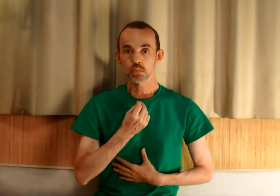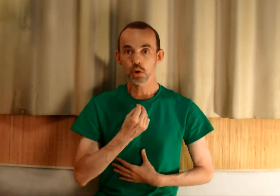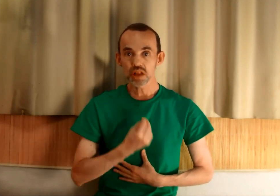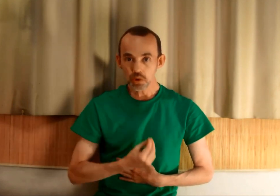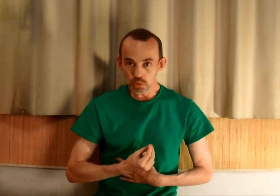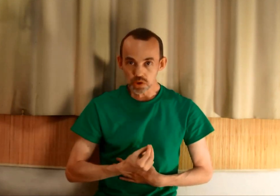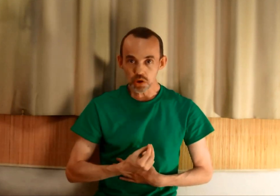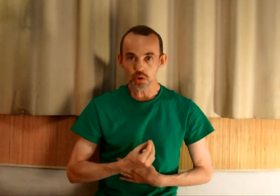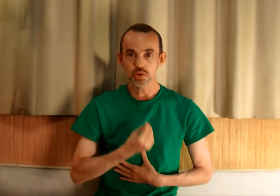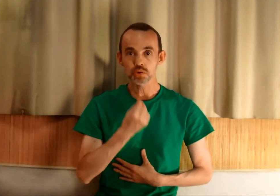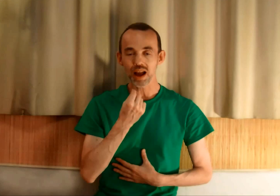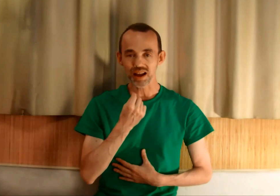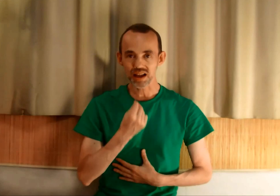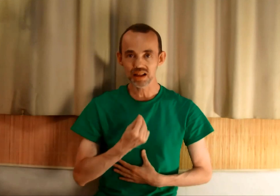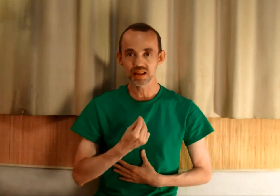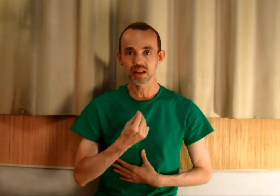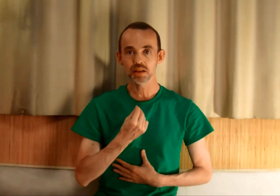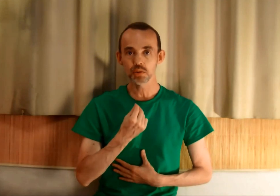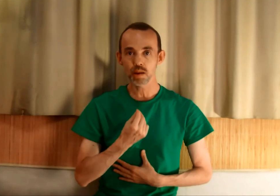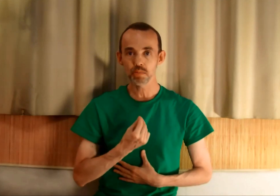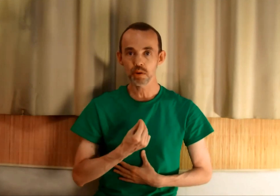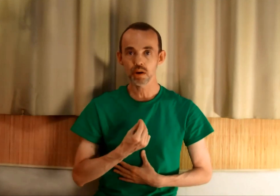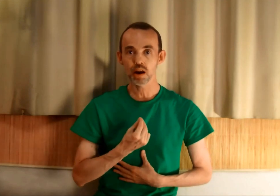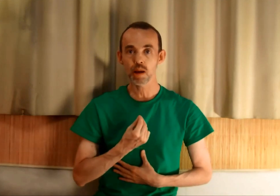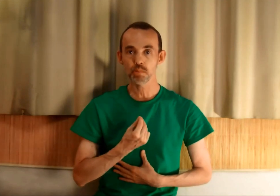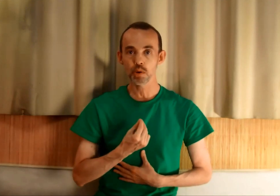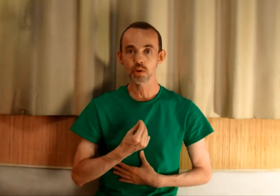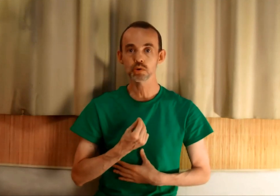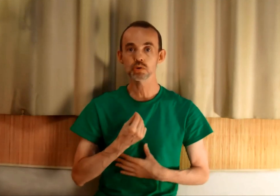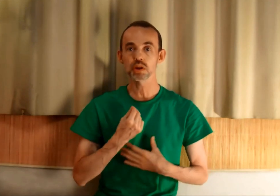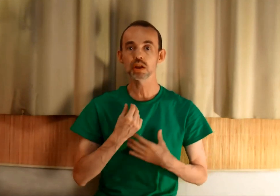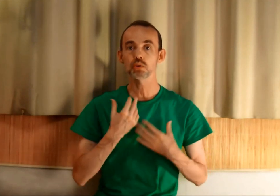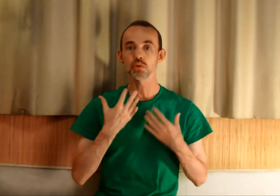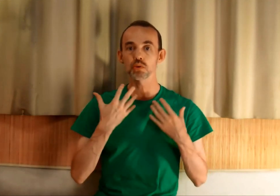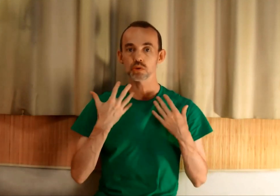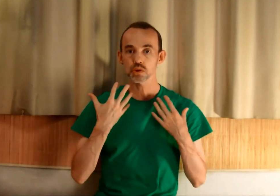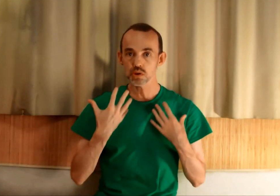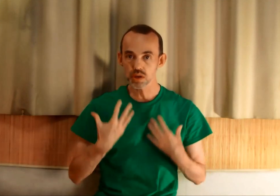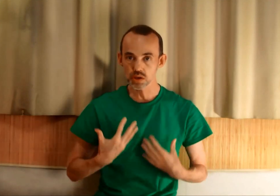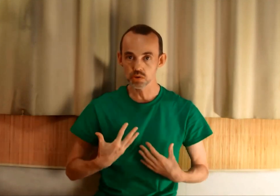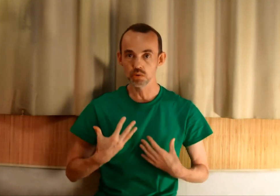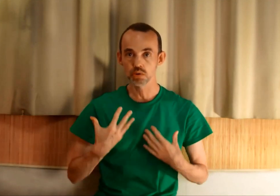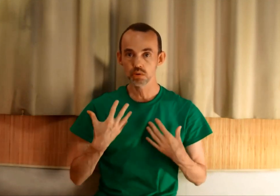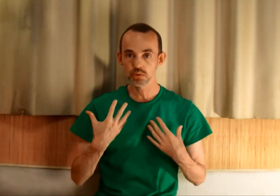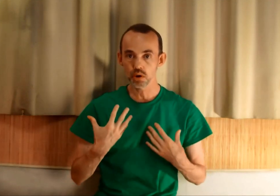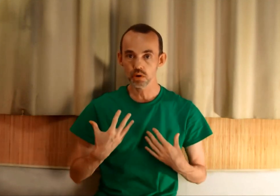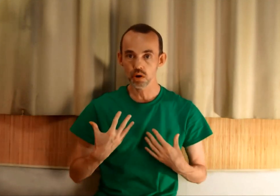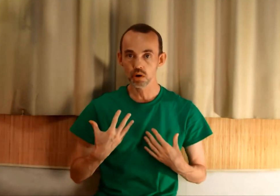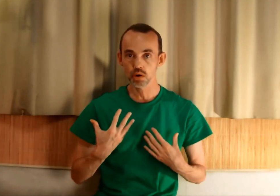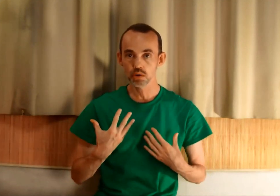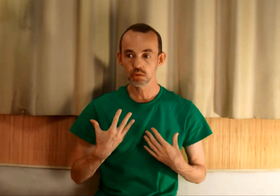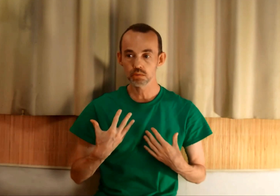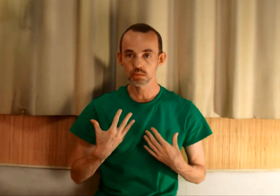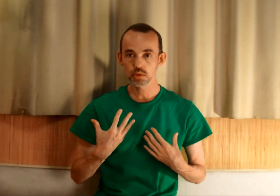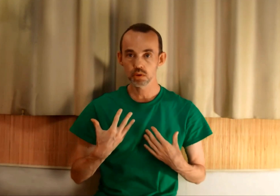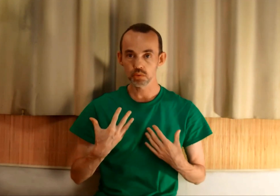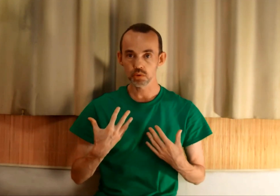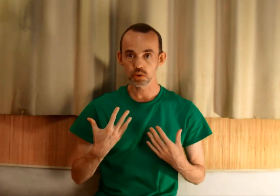Prenez conscience de la réalité de la peur. La peur, ce n'est qu'une sensation dans le corps. Donc,